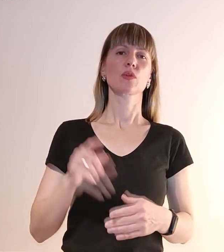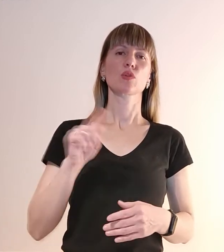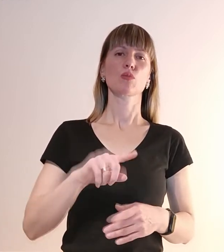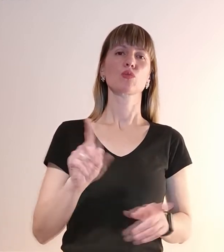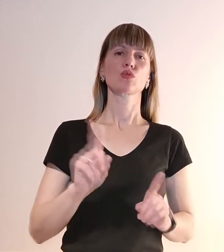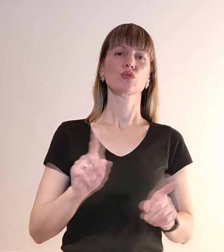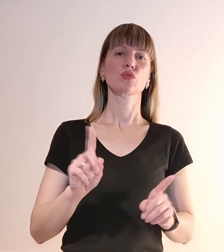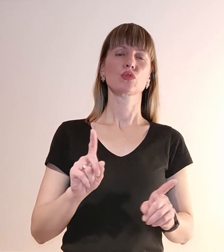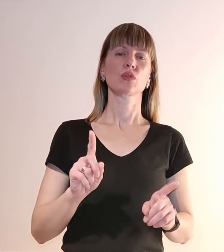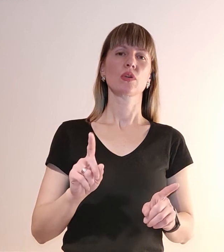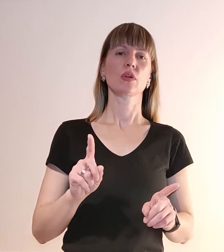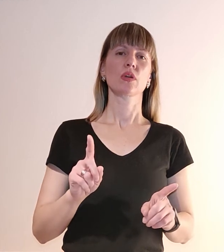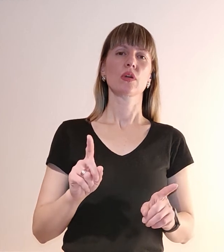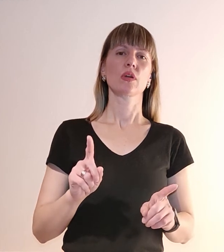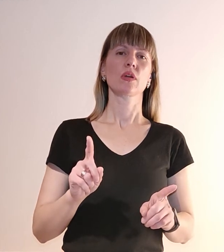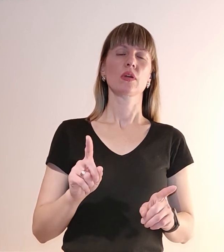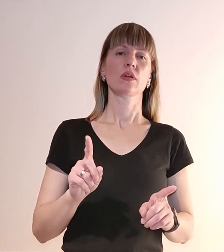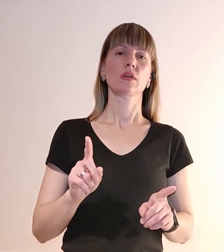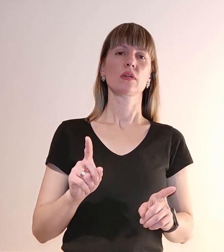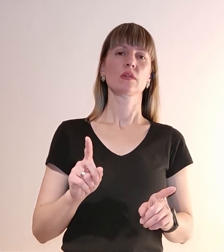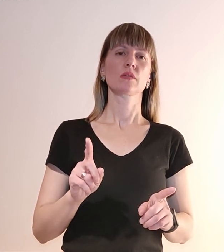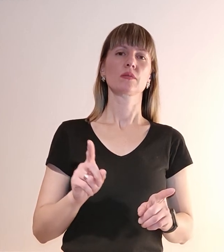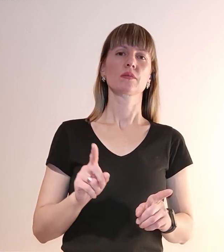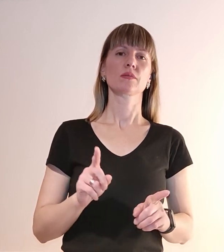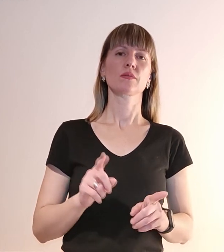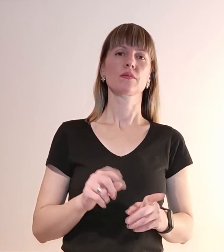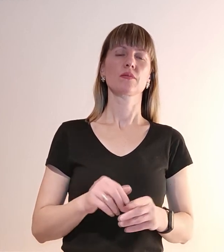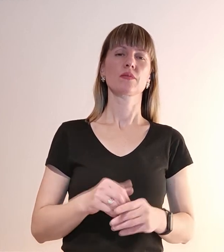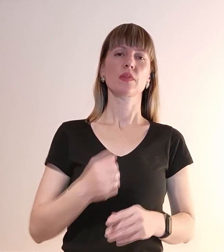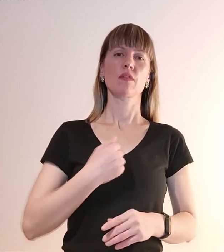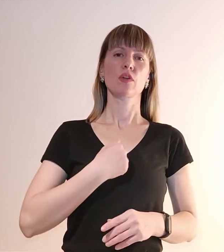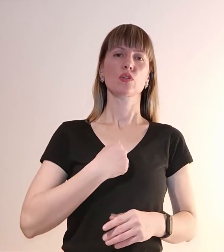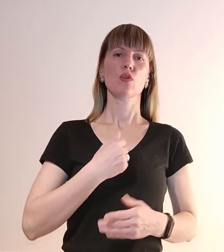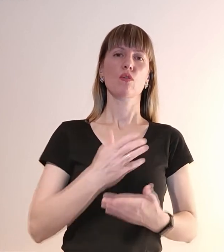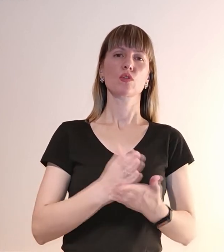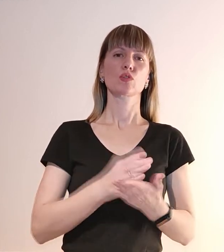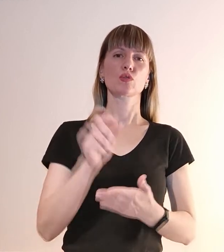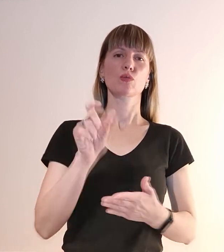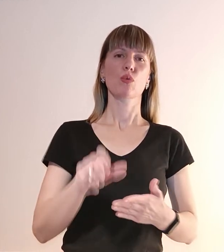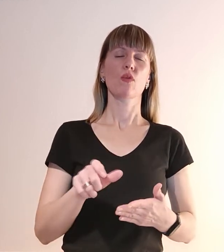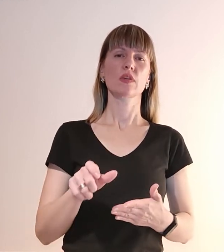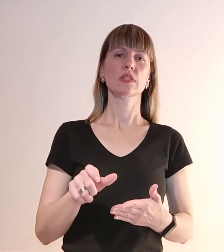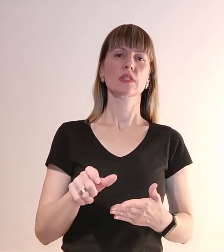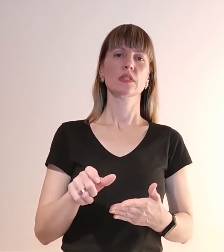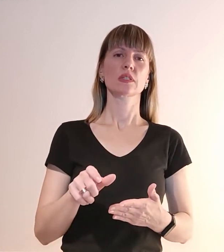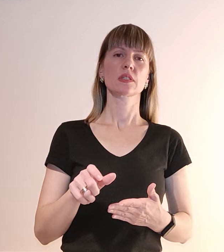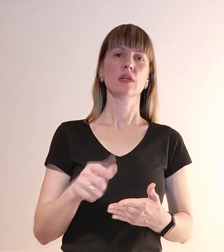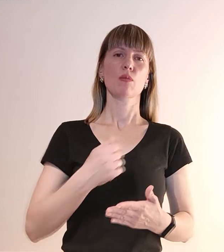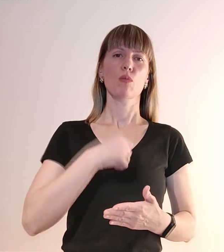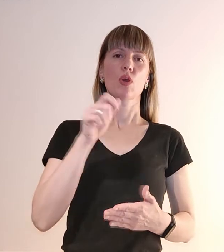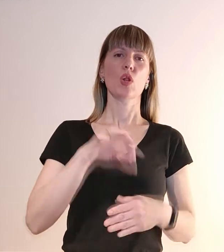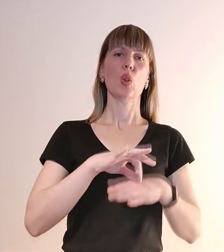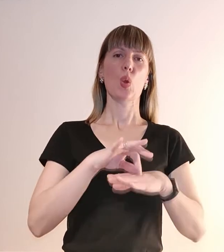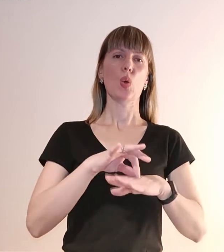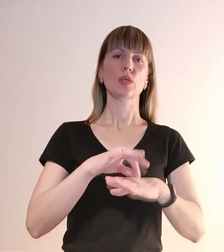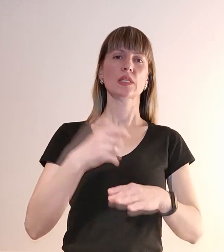військовослужбовець, боїць носить з собою декілька,